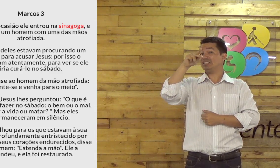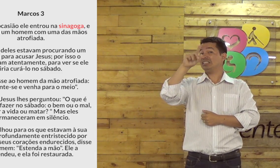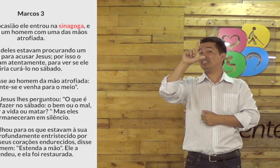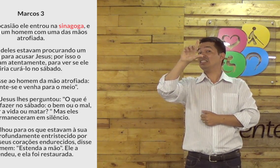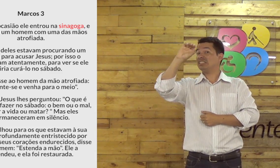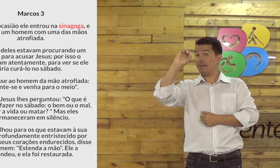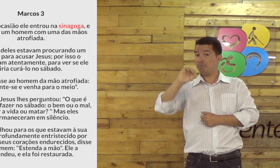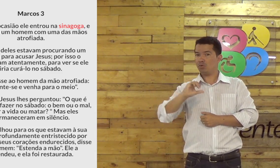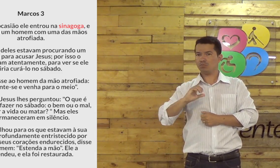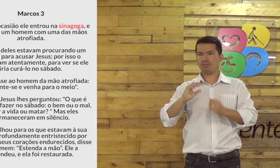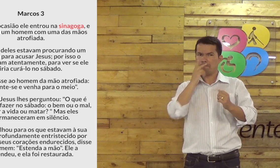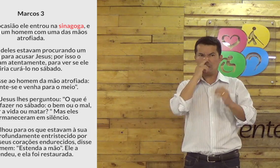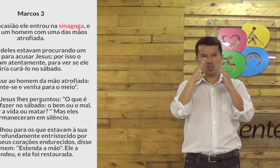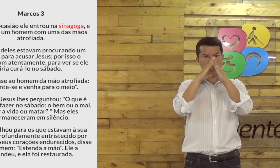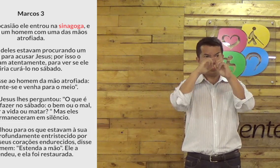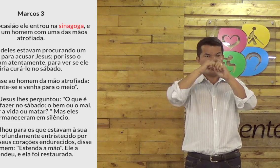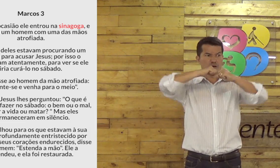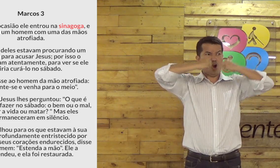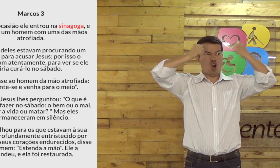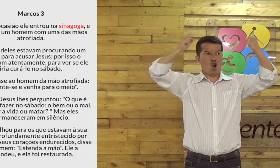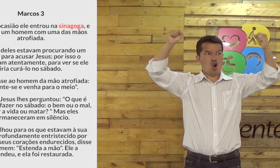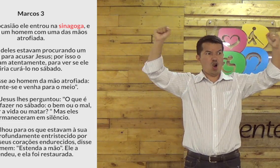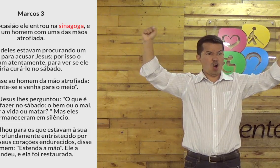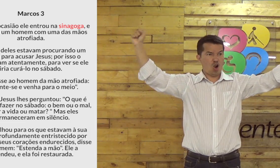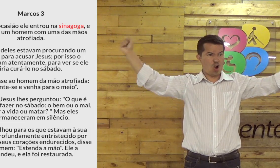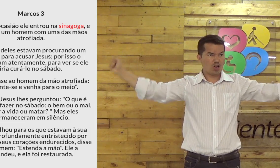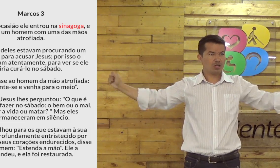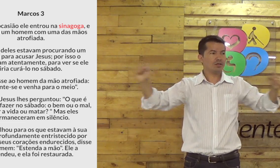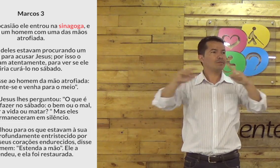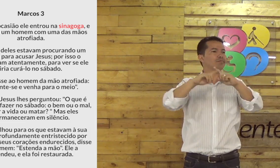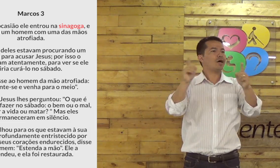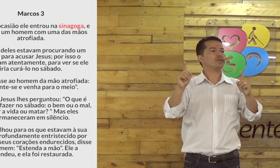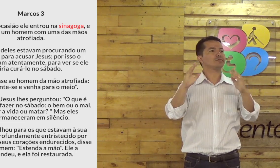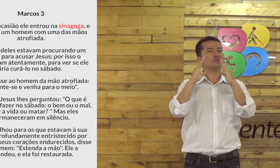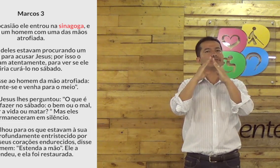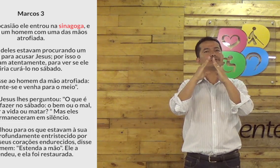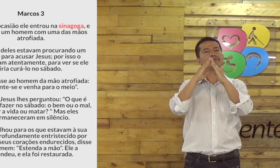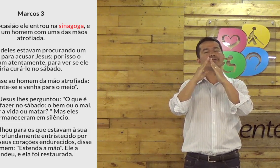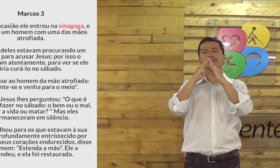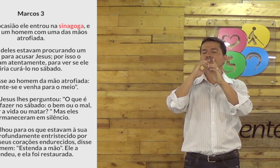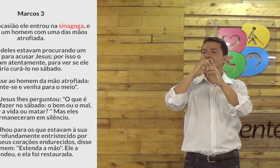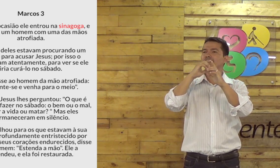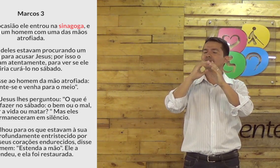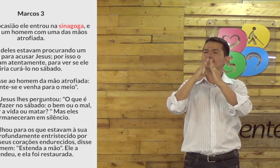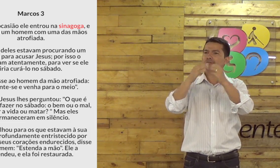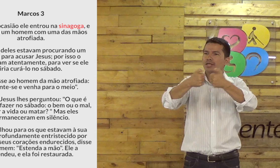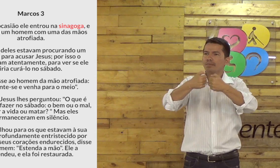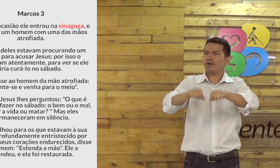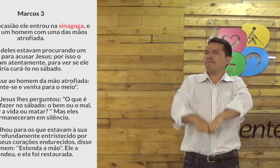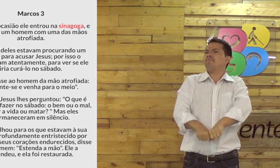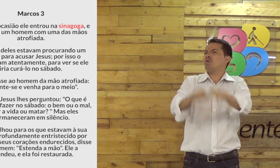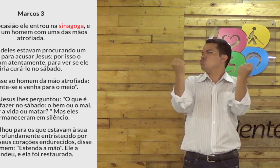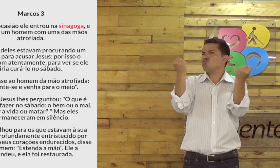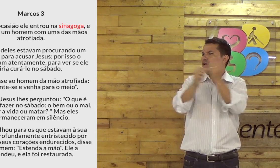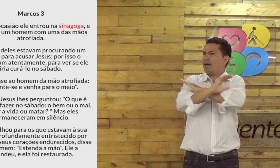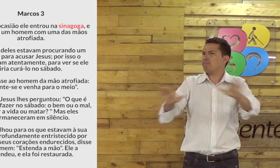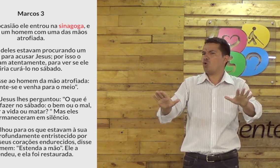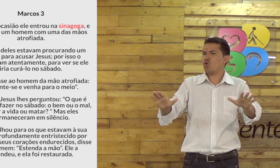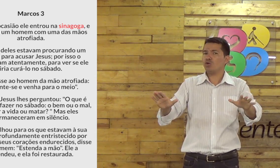O templo. Parece que o templo é como uma igreja grande, né? Mas aí o templo